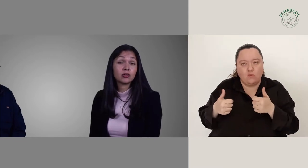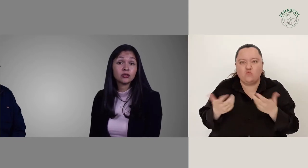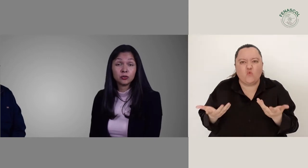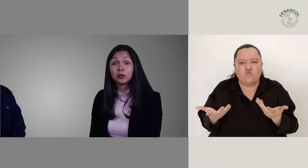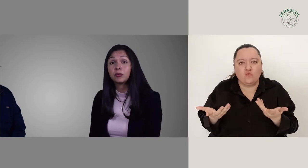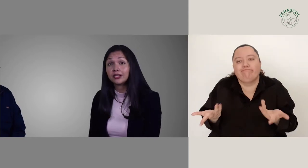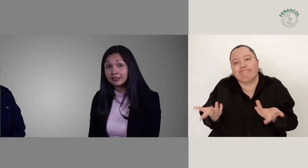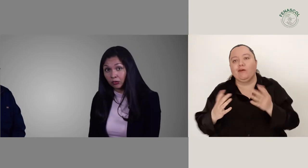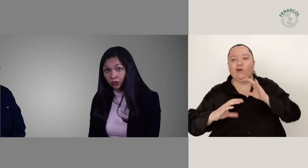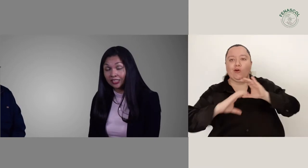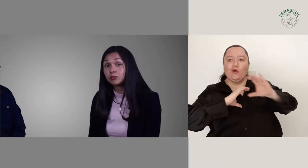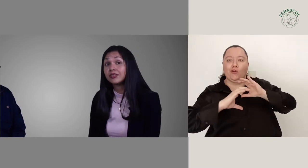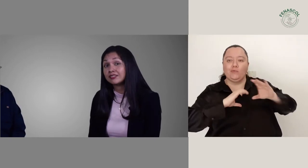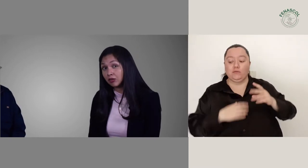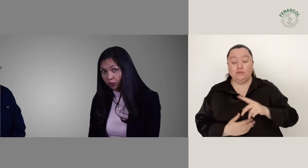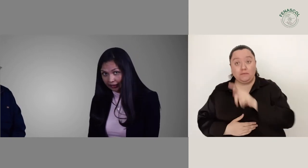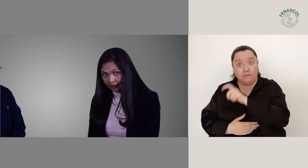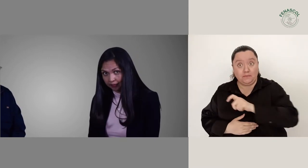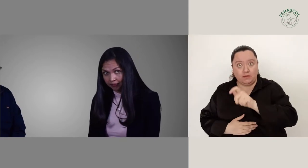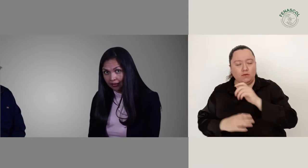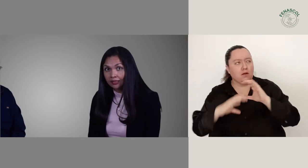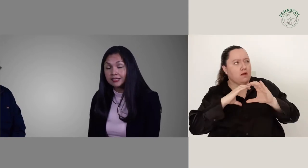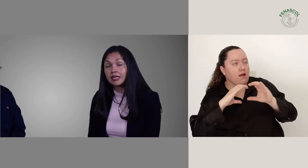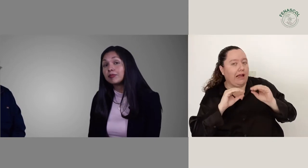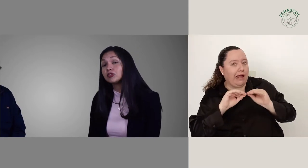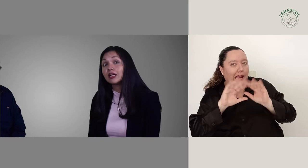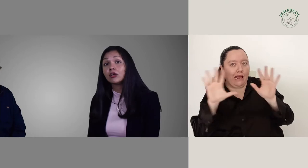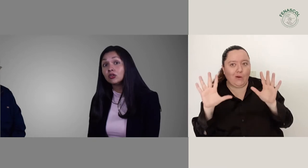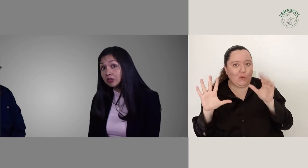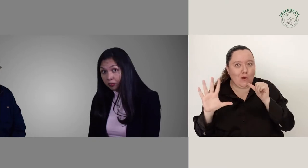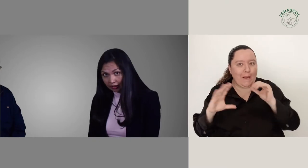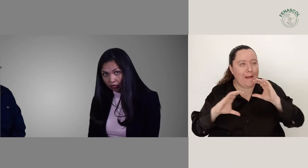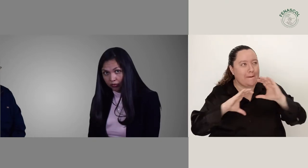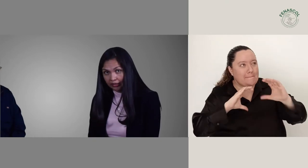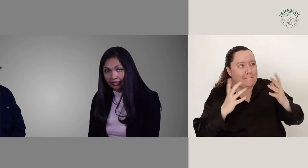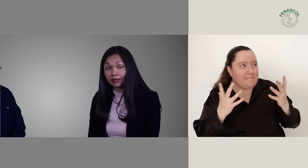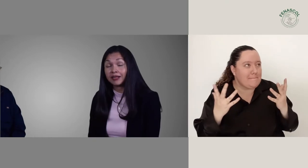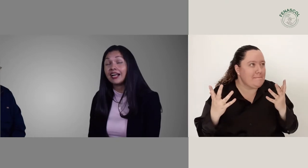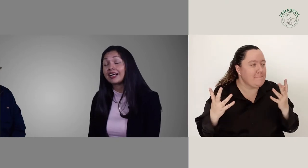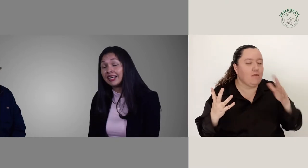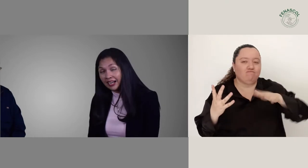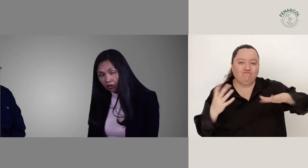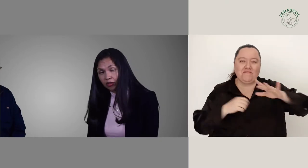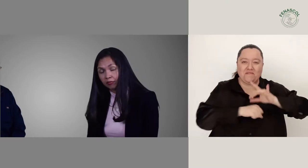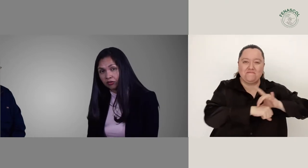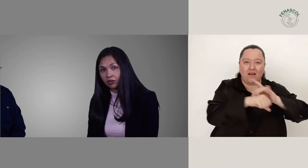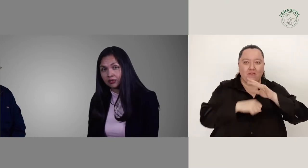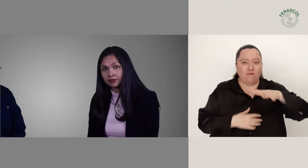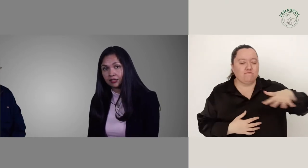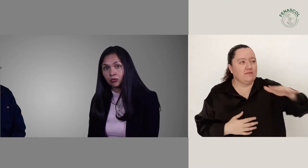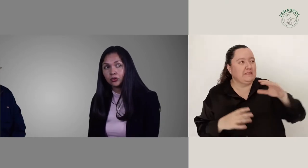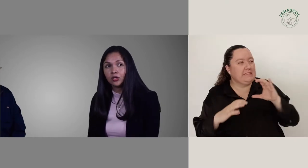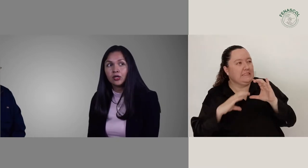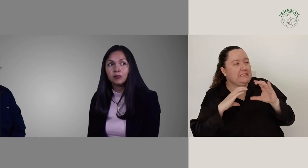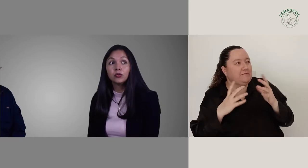continúe en buena salud es poderse comunicar. Si la persona no se puede comunicar de manera clara con el personal de salud, muy